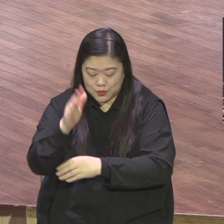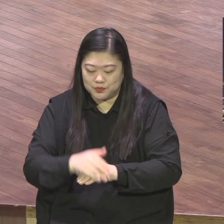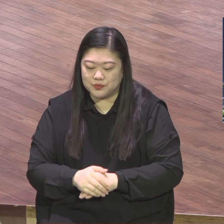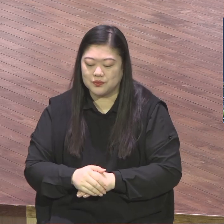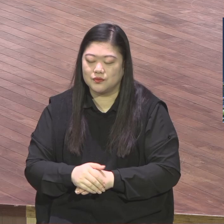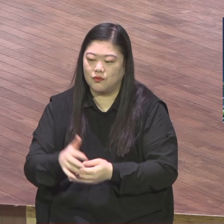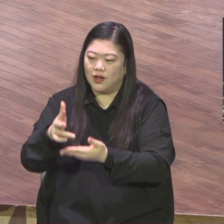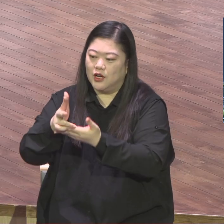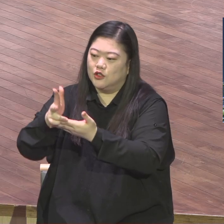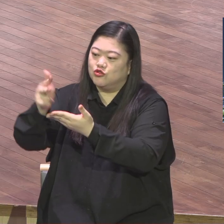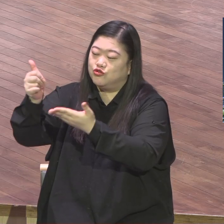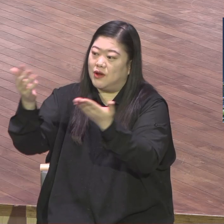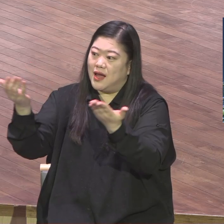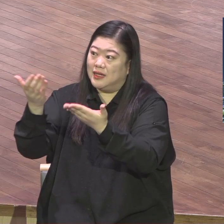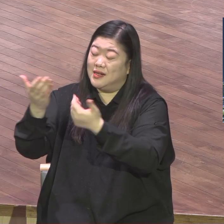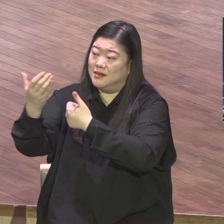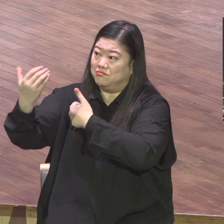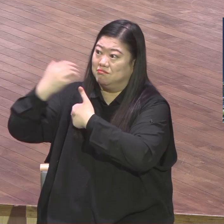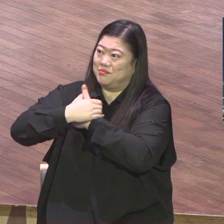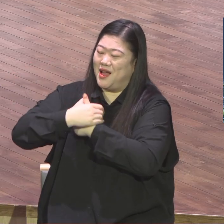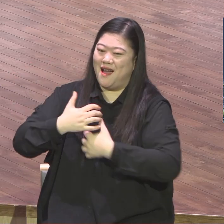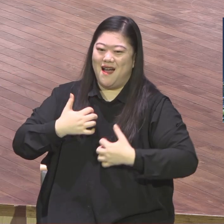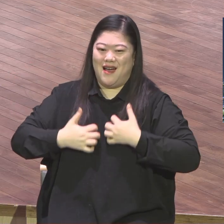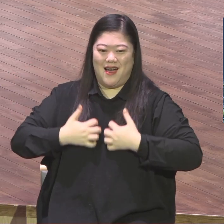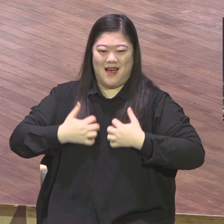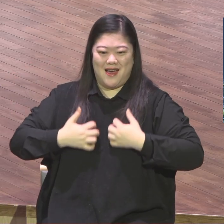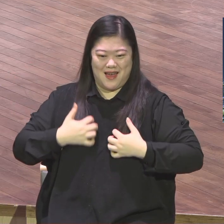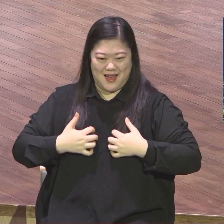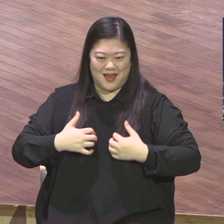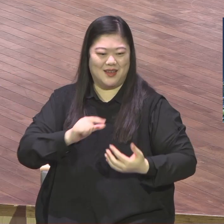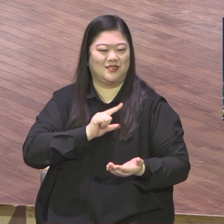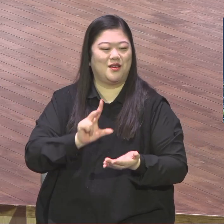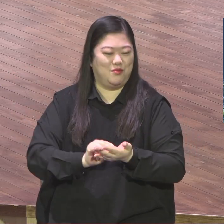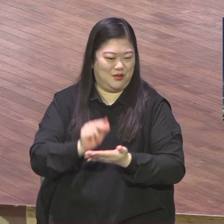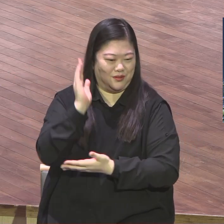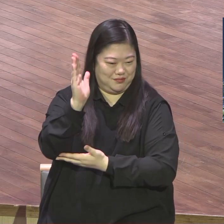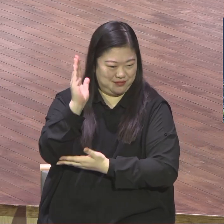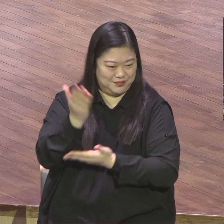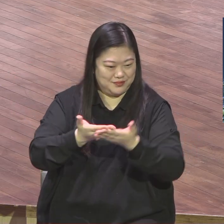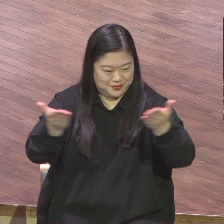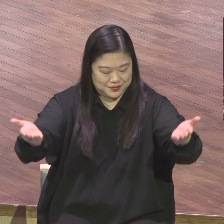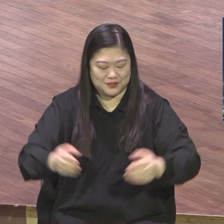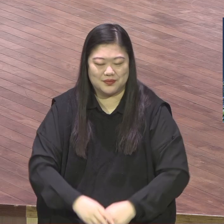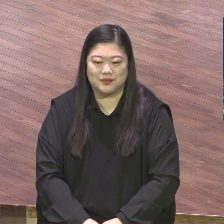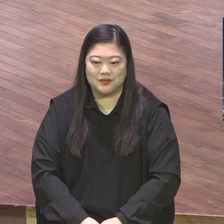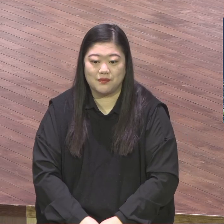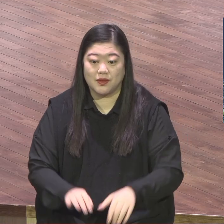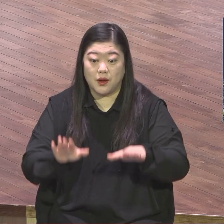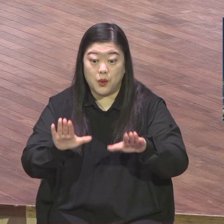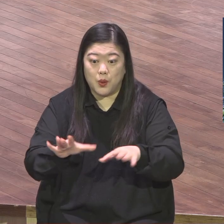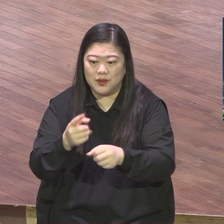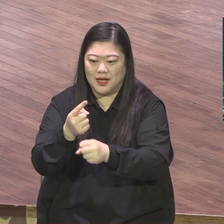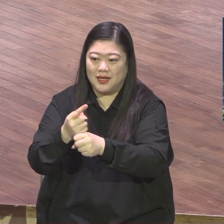오늘 2023년 청직이 명단이 발표되었습니다. 총